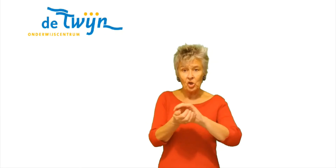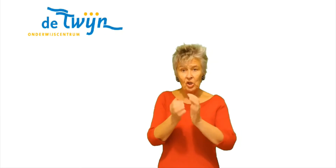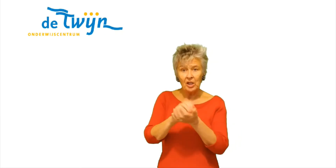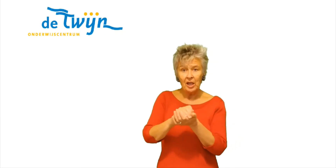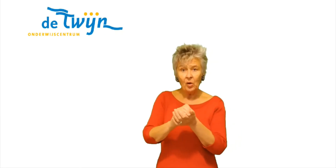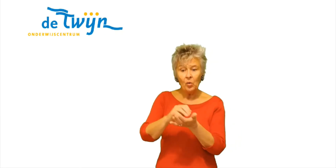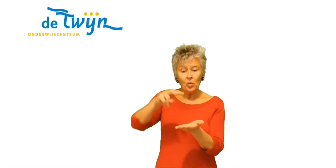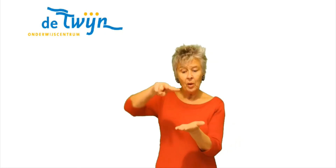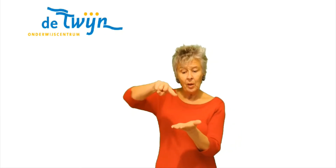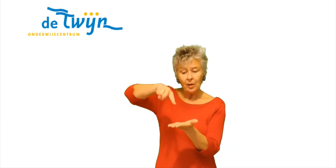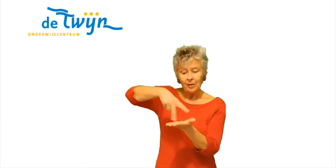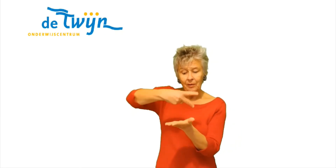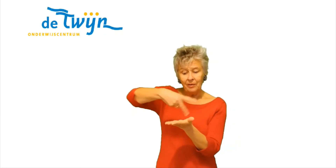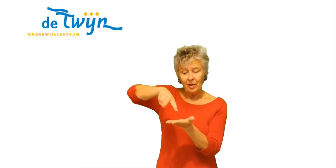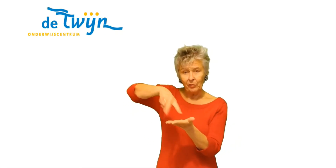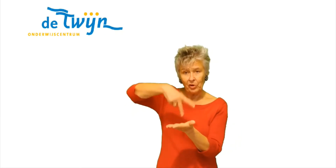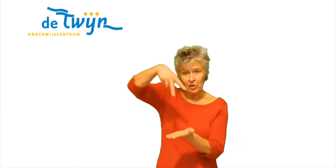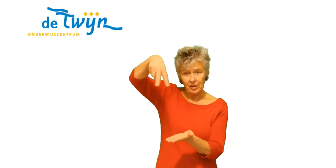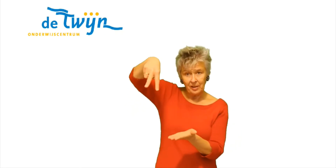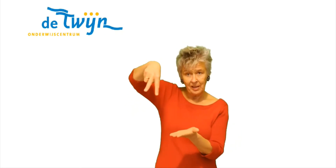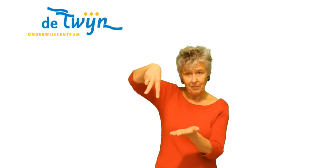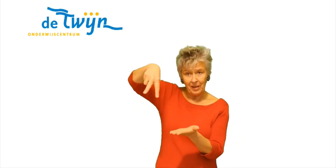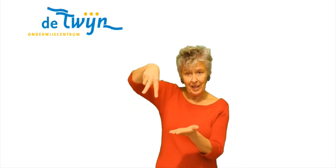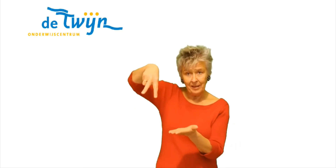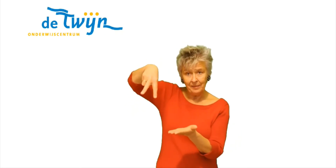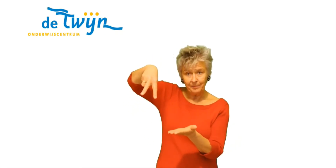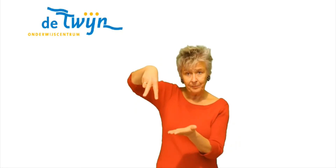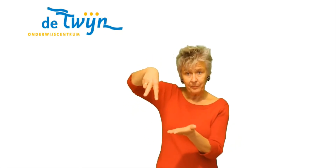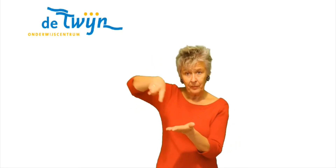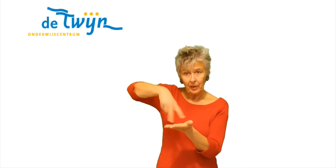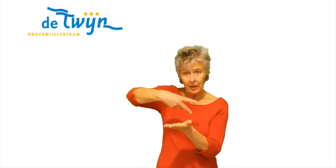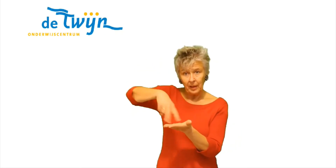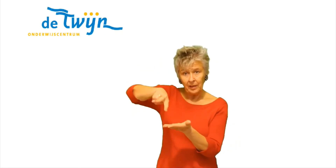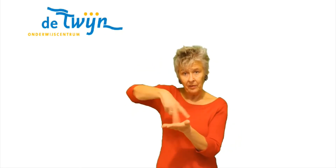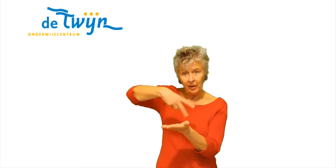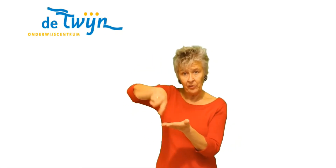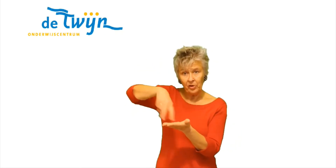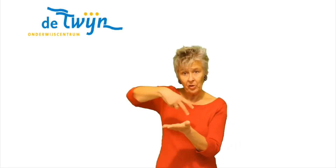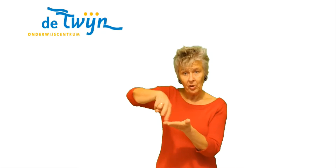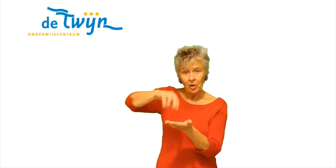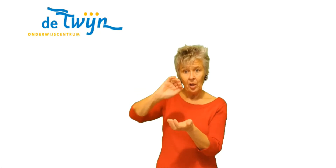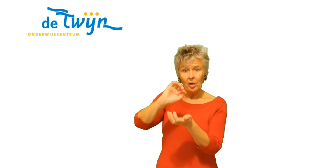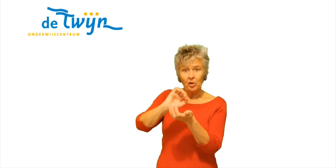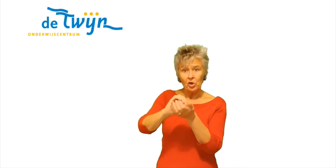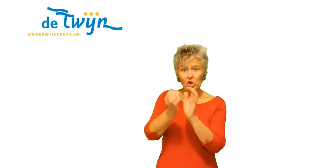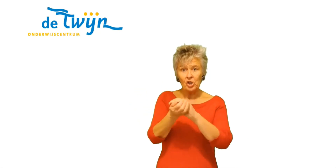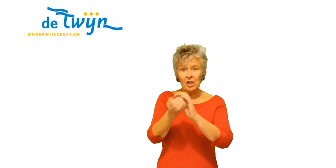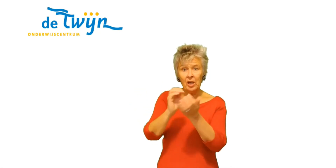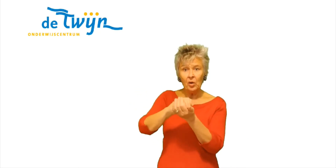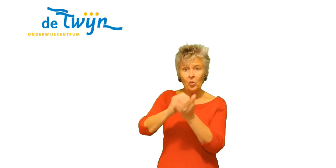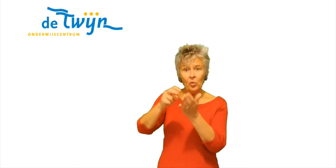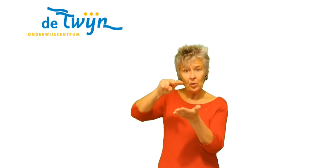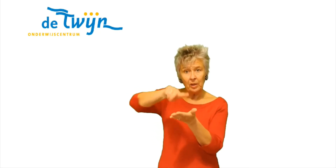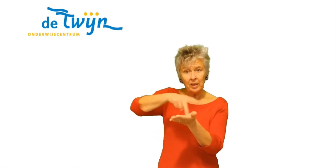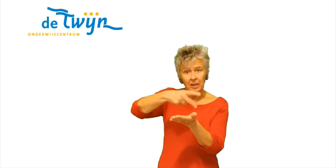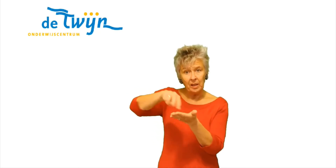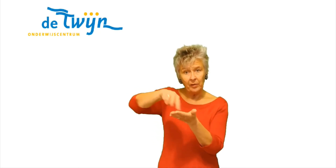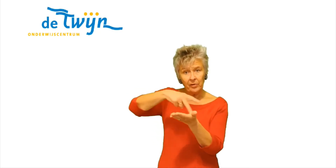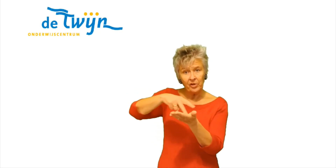sneeuw Dans Dit zijn de benen En je dans De sneeuw Dans